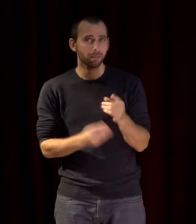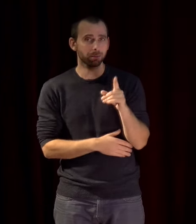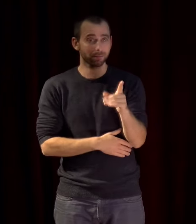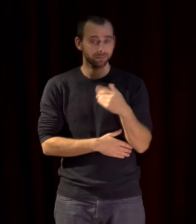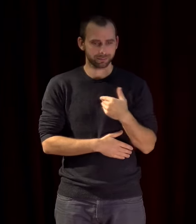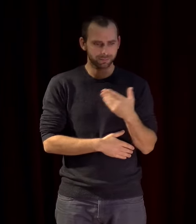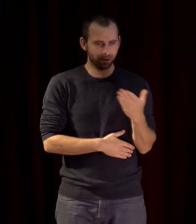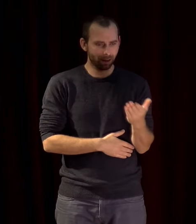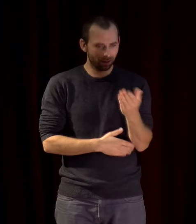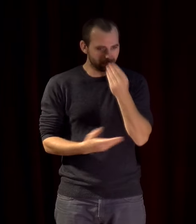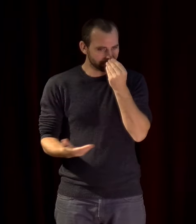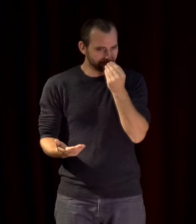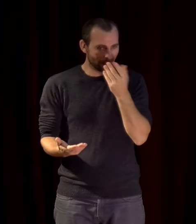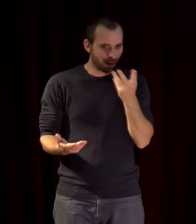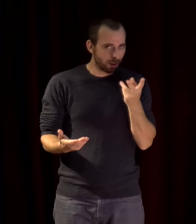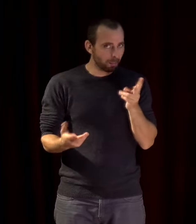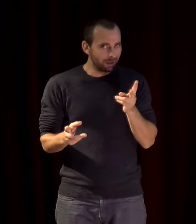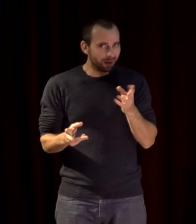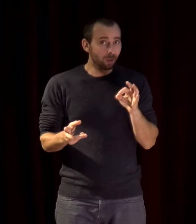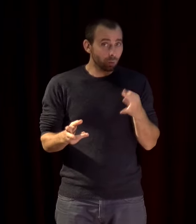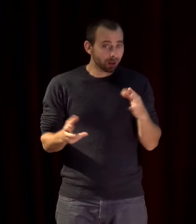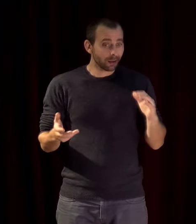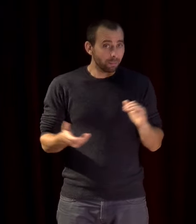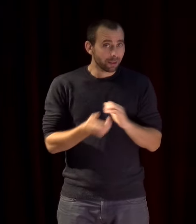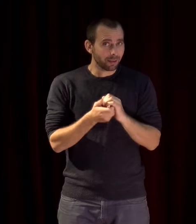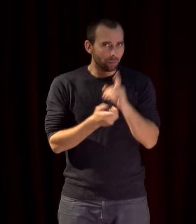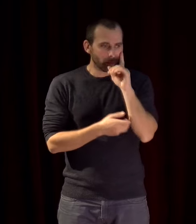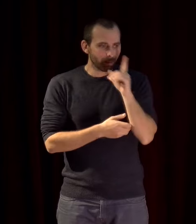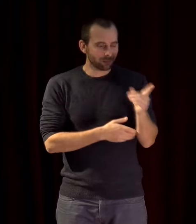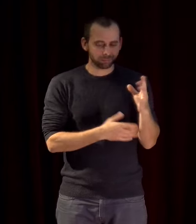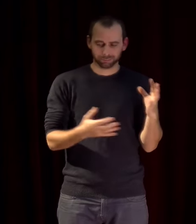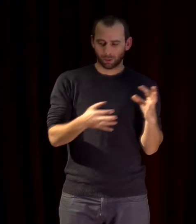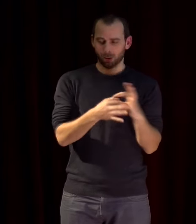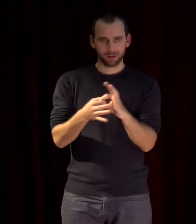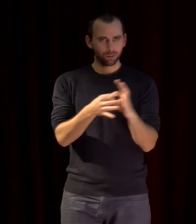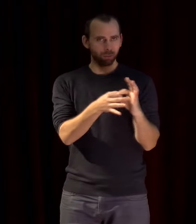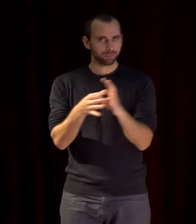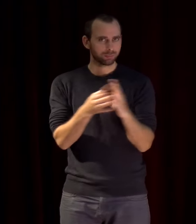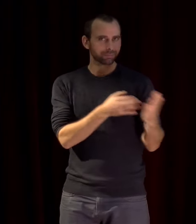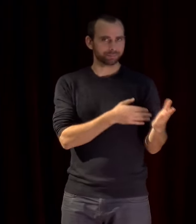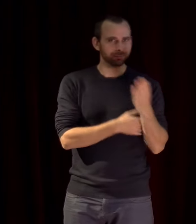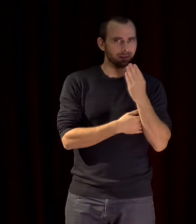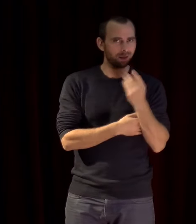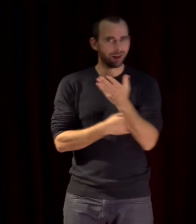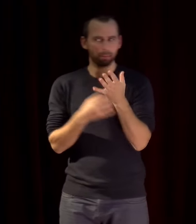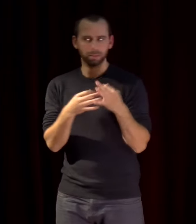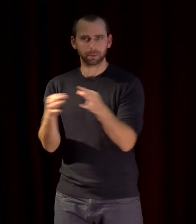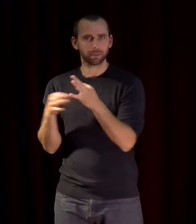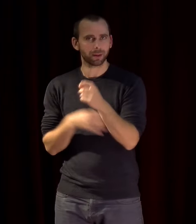rétablir normaliser les relations entre Israël et beaucoup de pays arabes mais